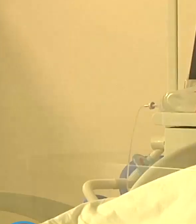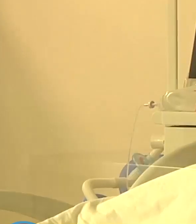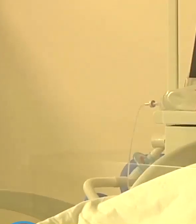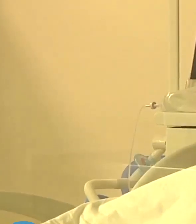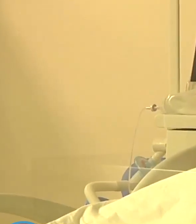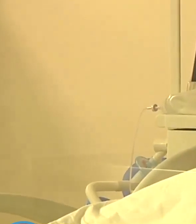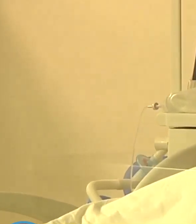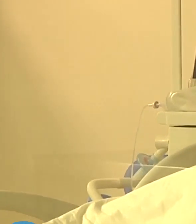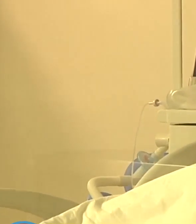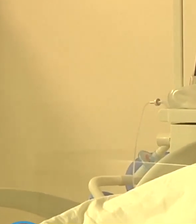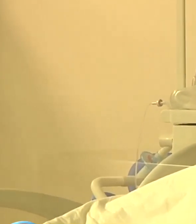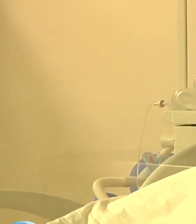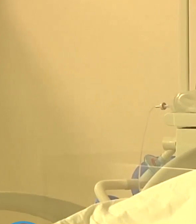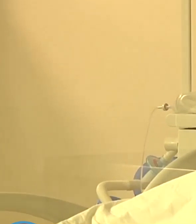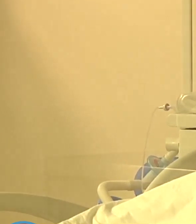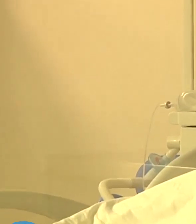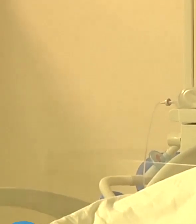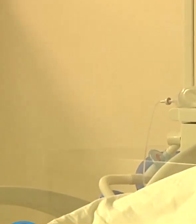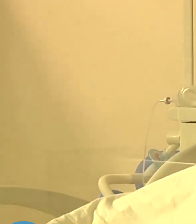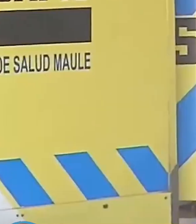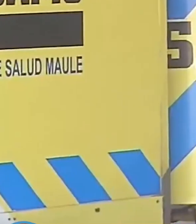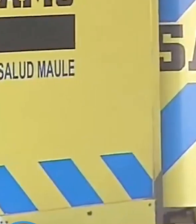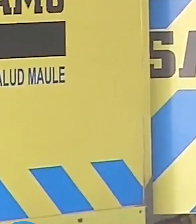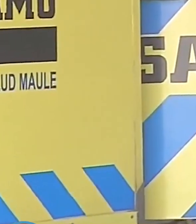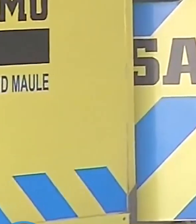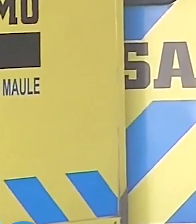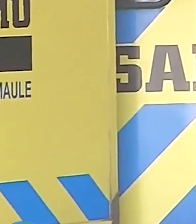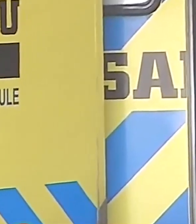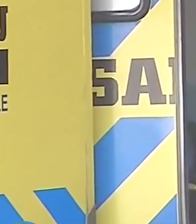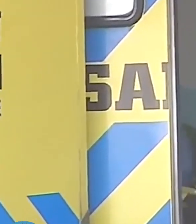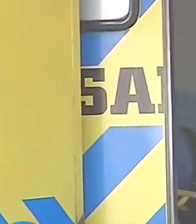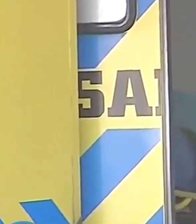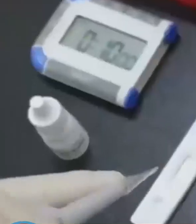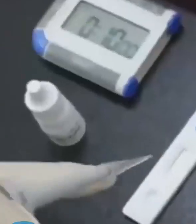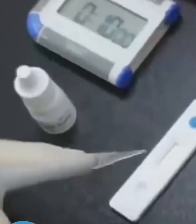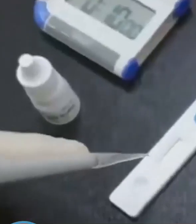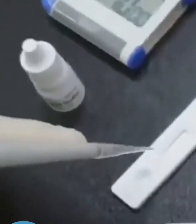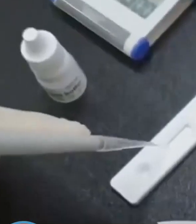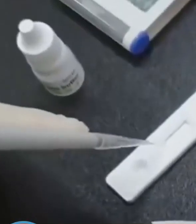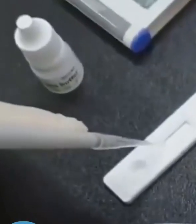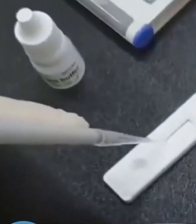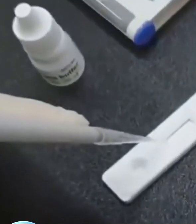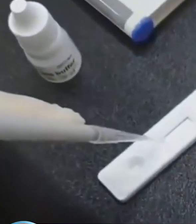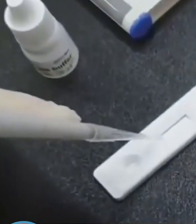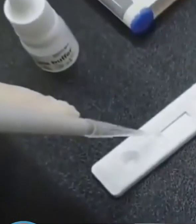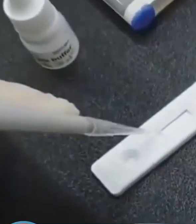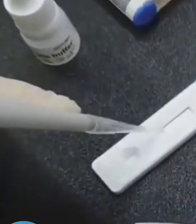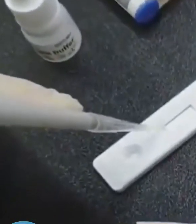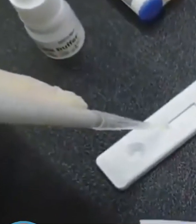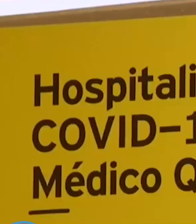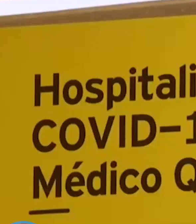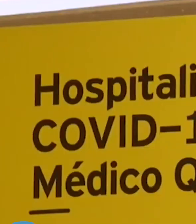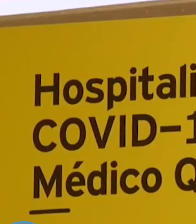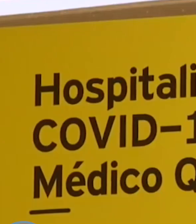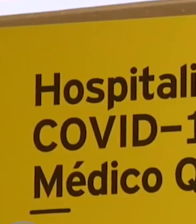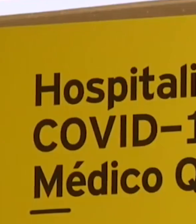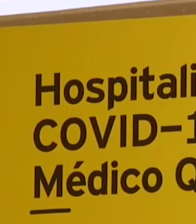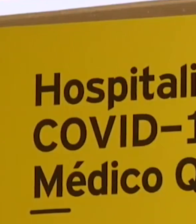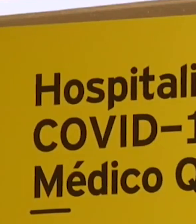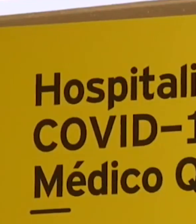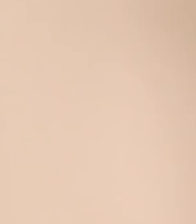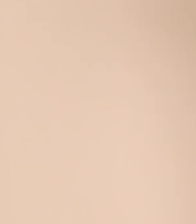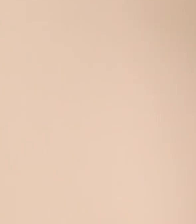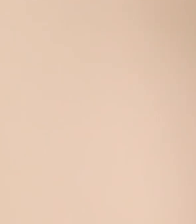históricas. Comenzando la tercera semana en cuarentena, se registraron 165 casos positivos en